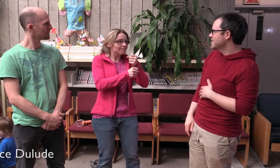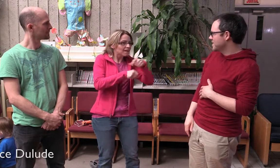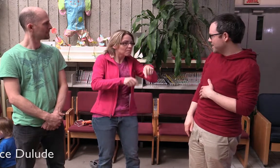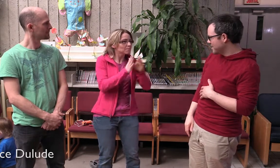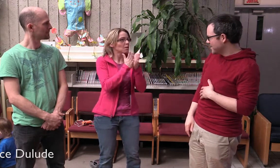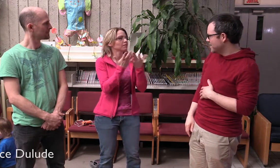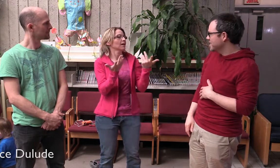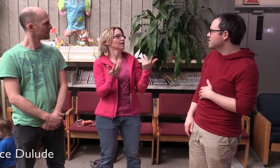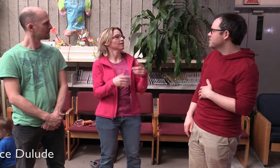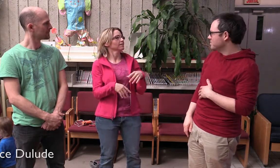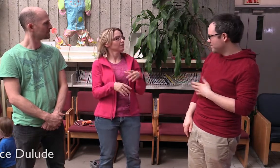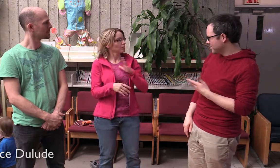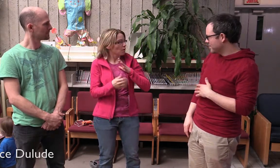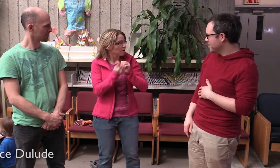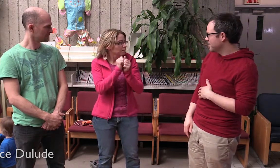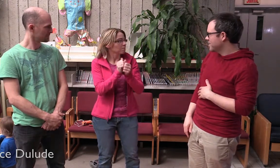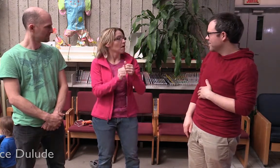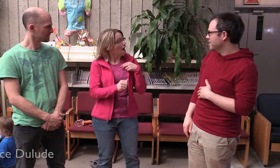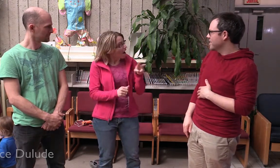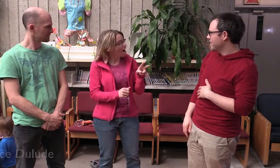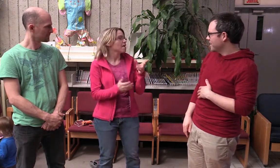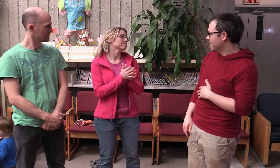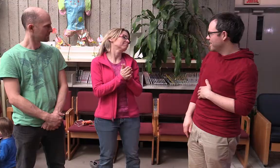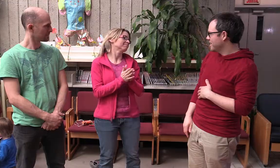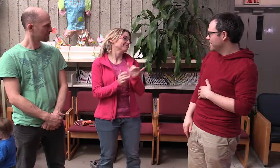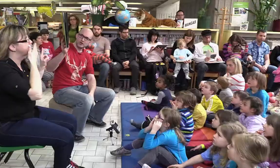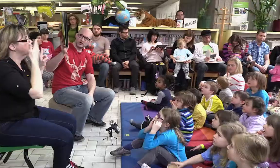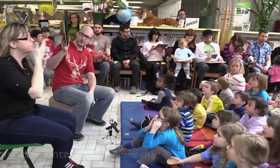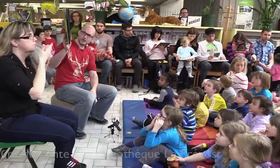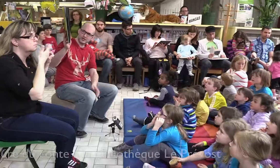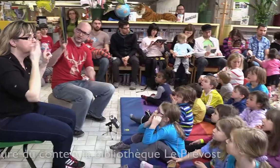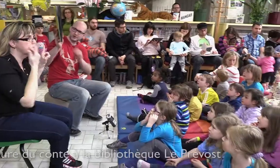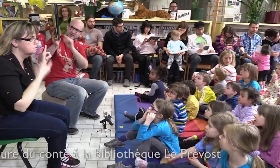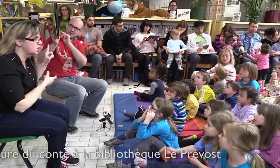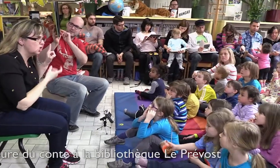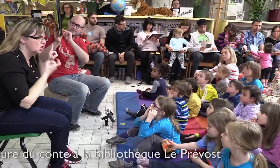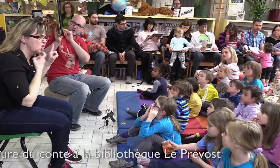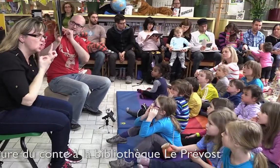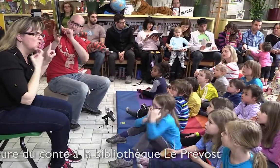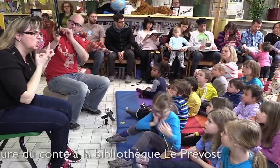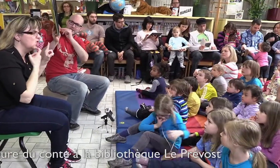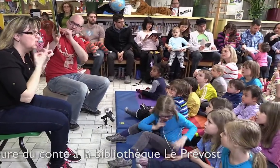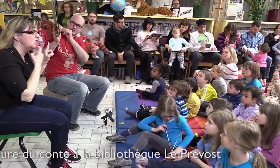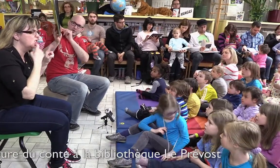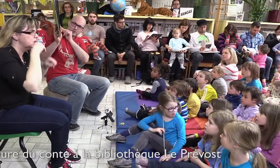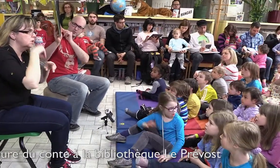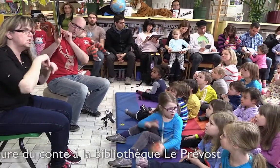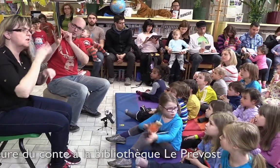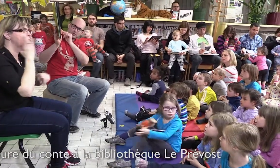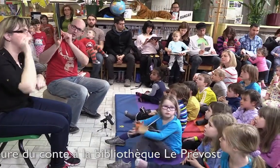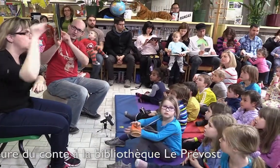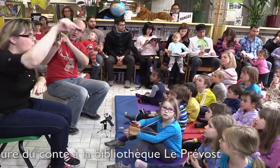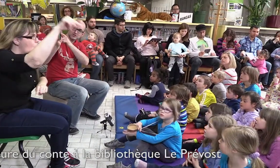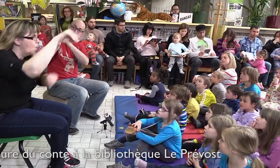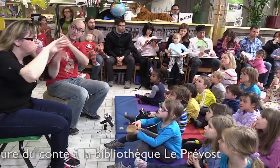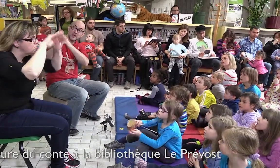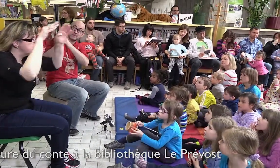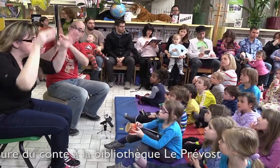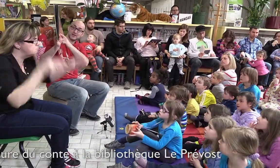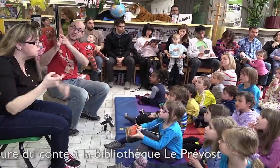En fait, tu étais bibliothécaire ici et qu'il y avait l'art du compte qui est adapté. Qui est entré dans ma forêt sans ma permission? Transformé en panthère